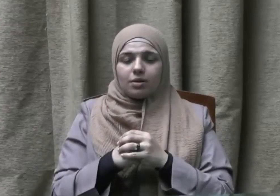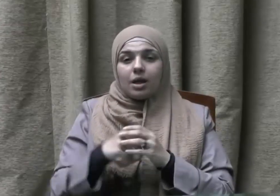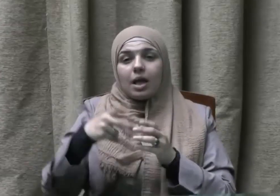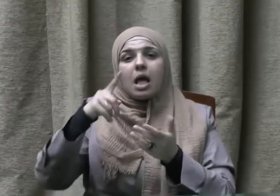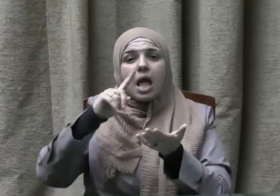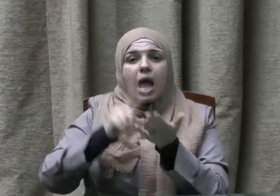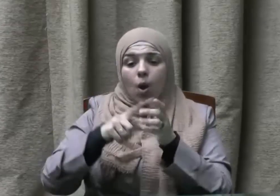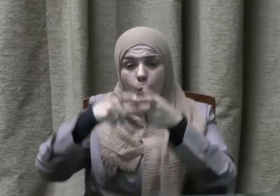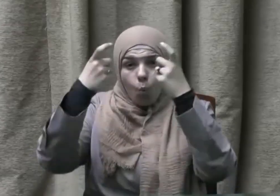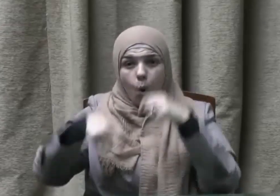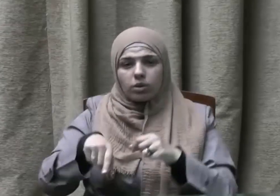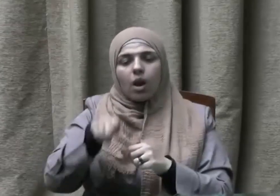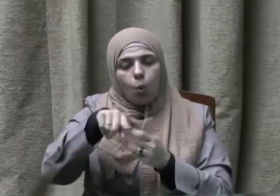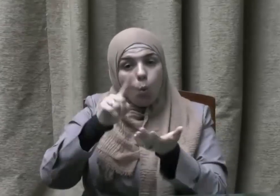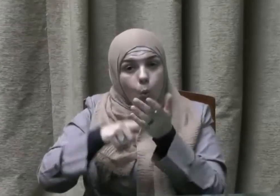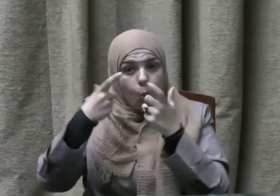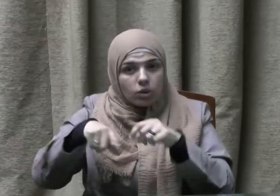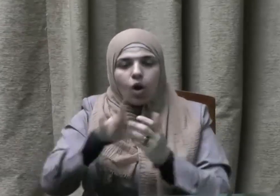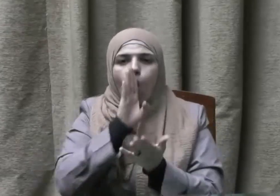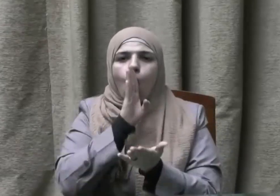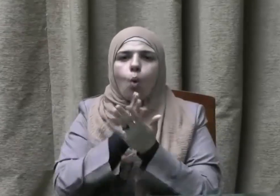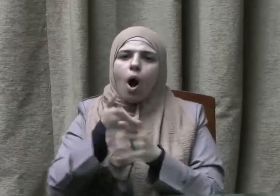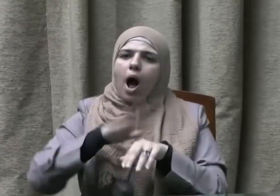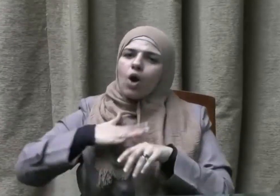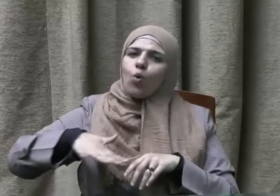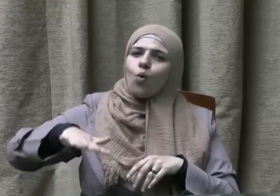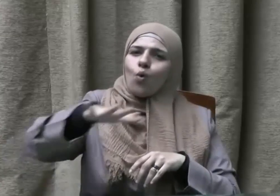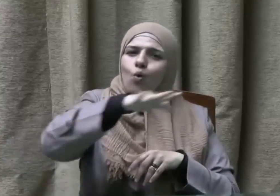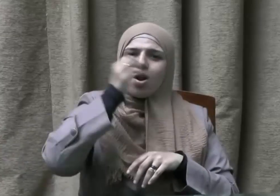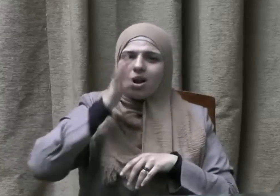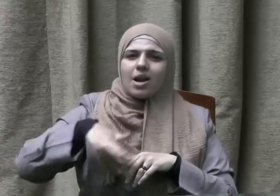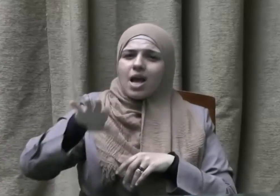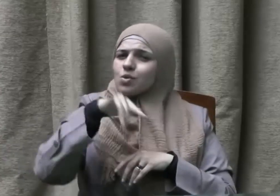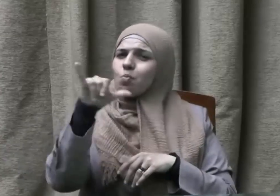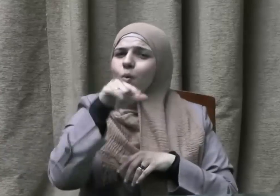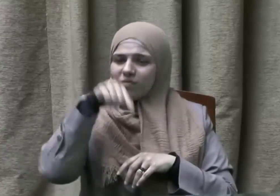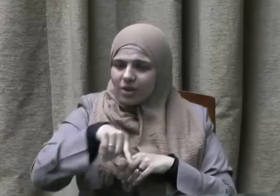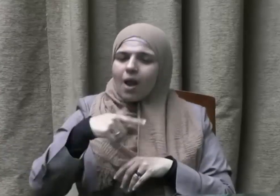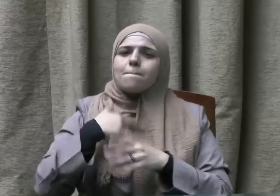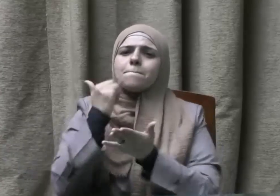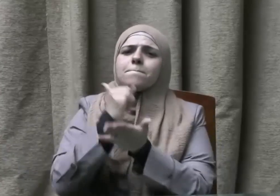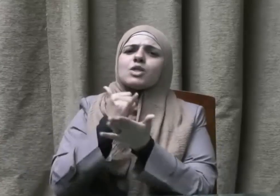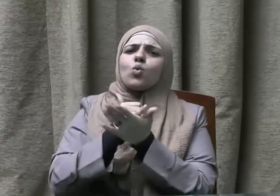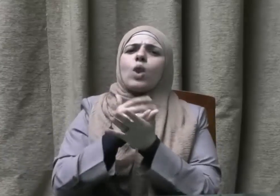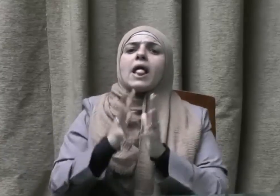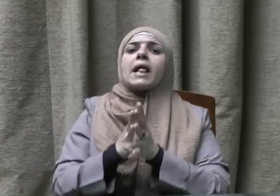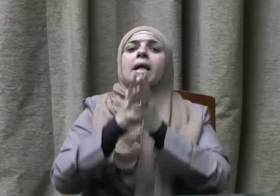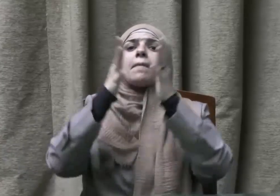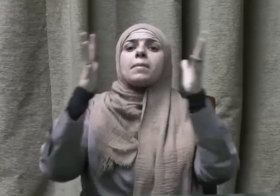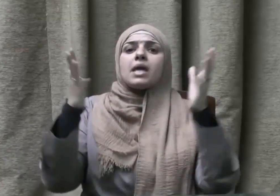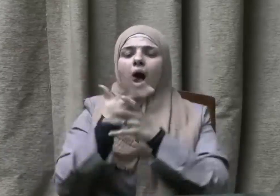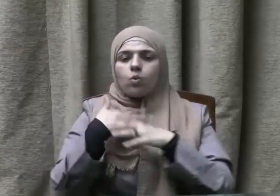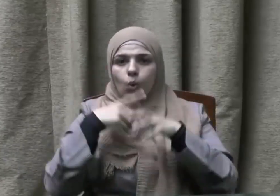عن دينهم وأوطانهم فقال تعالى إن الله اشترى من المؤمنين أنفسهم